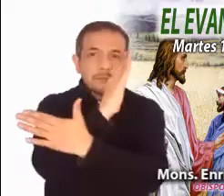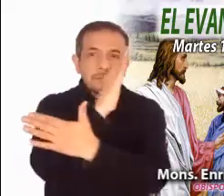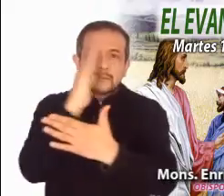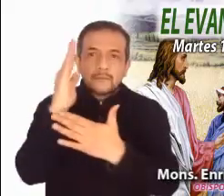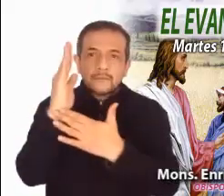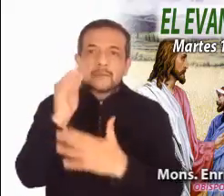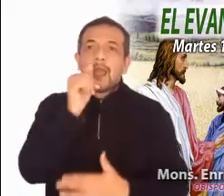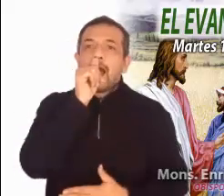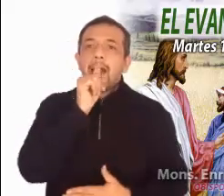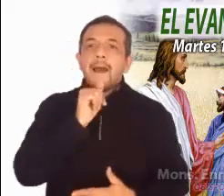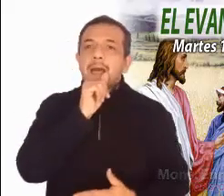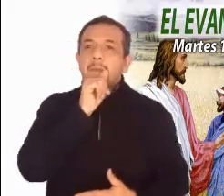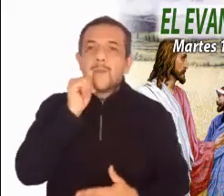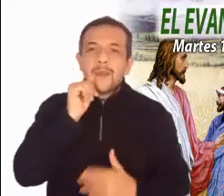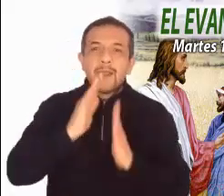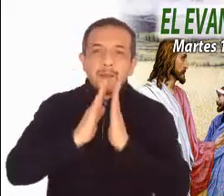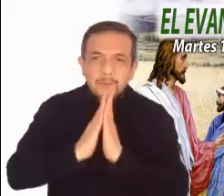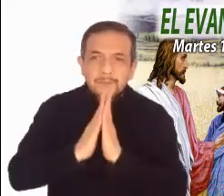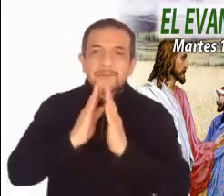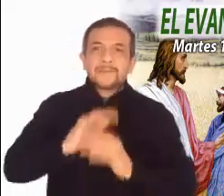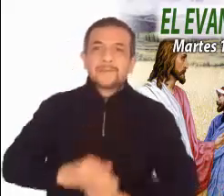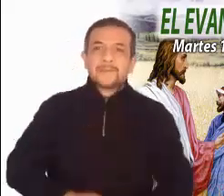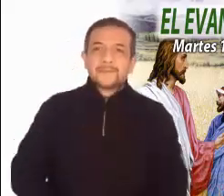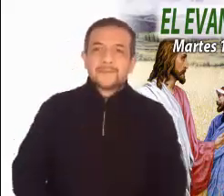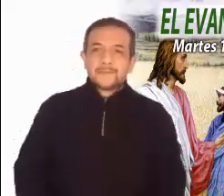y del Hijo y del Espíritu Santo.